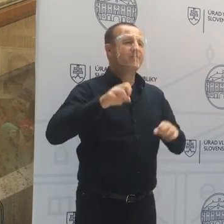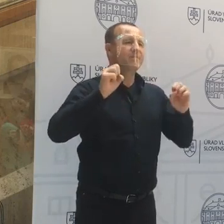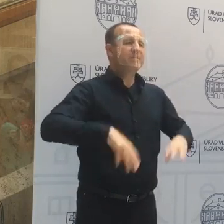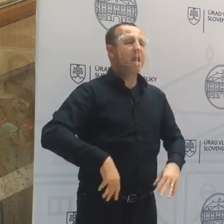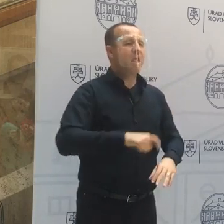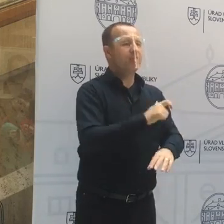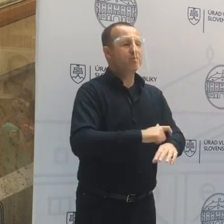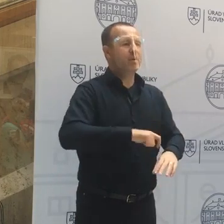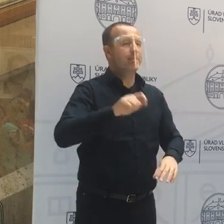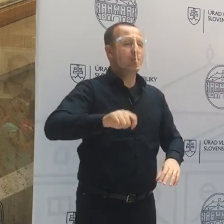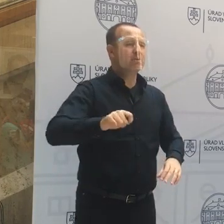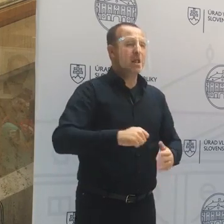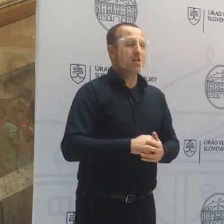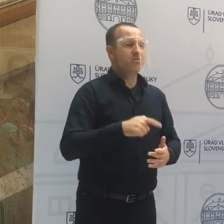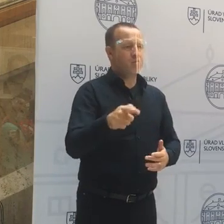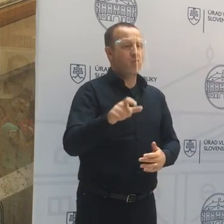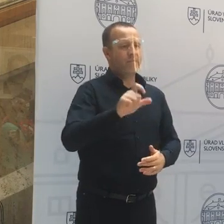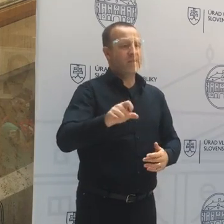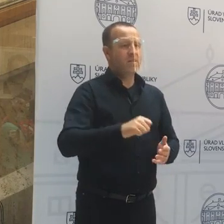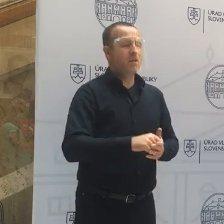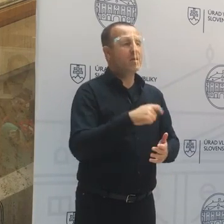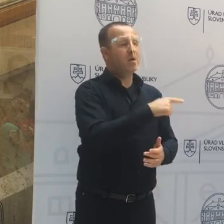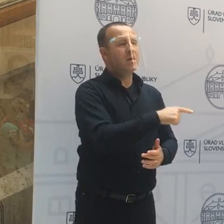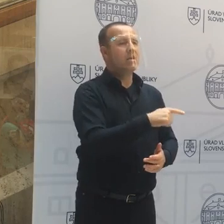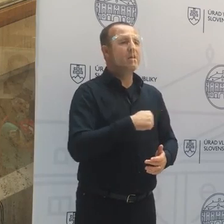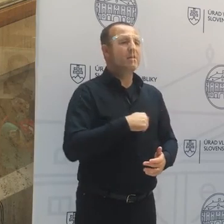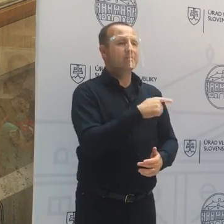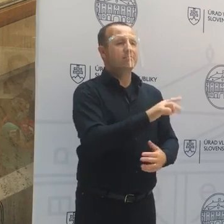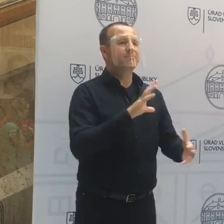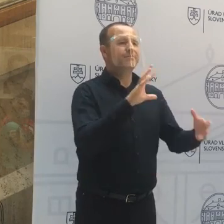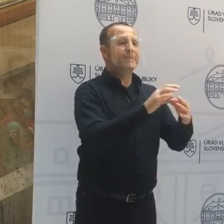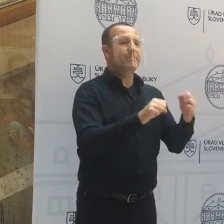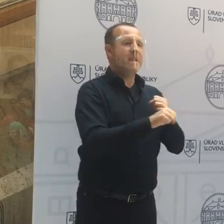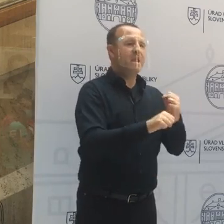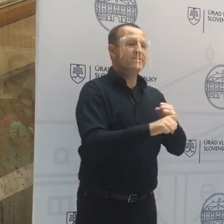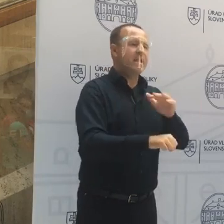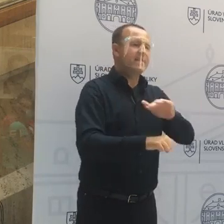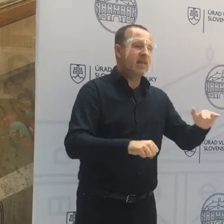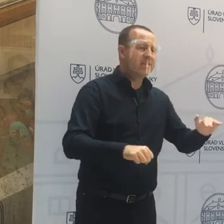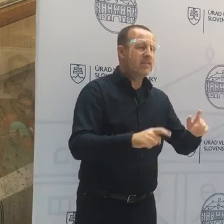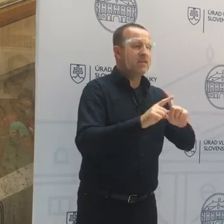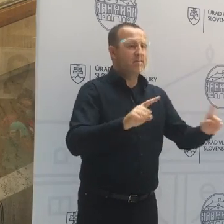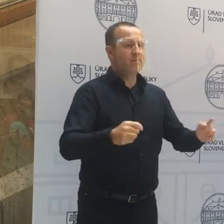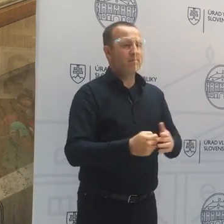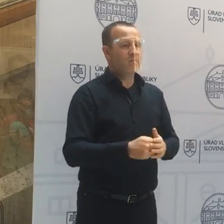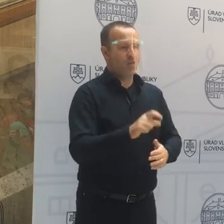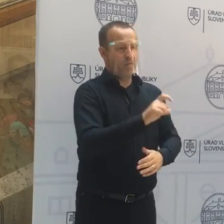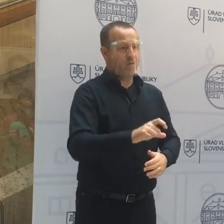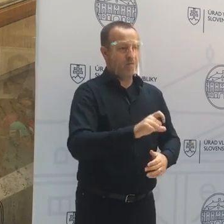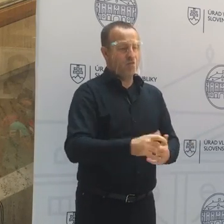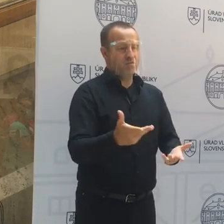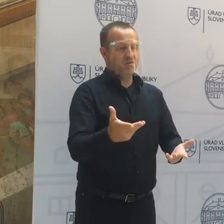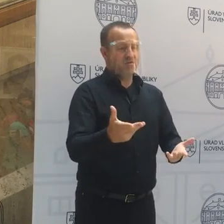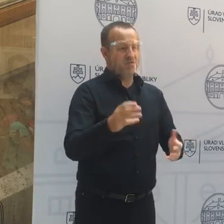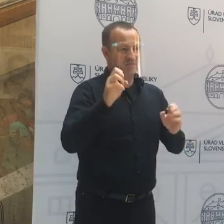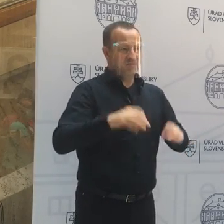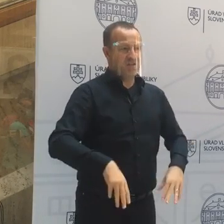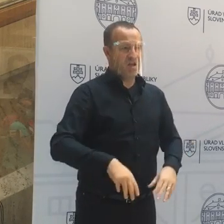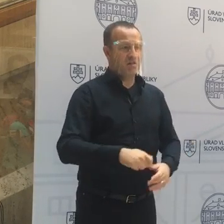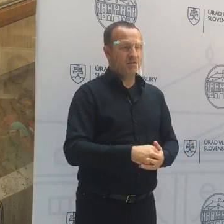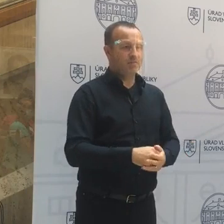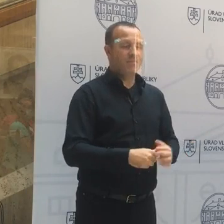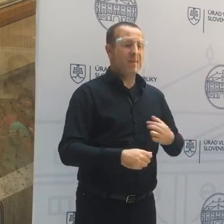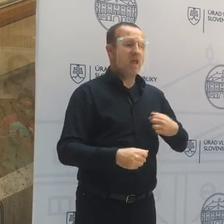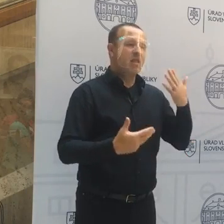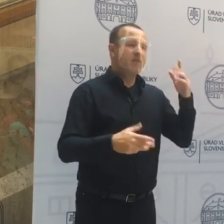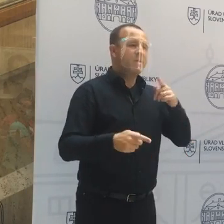Týka sa to jeho obvinenia sú vážne vo vzťahu k práci s deťmi a takýchto aktivít. Je toto dôvod, aby sa poslanec vzdal mandátu? Nepoznám to